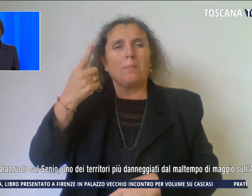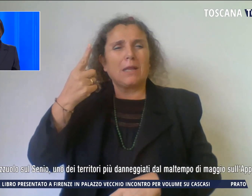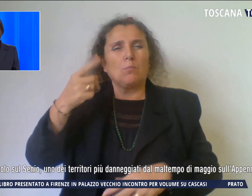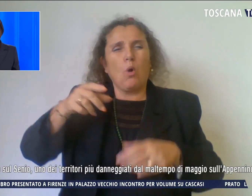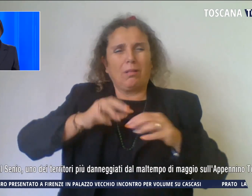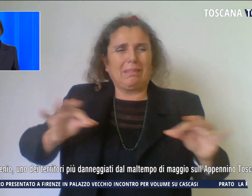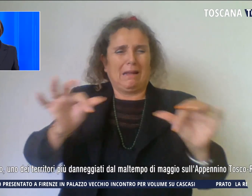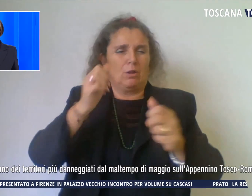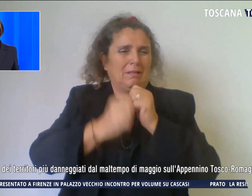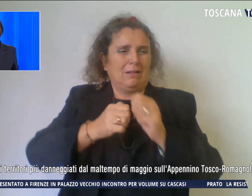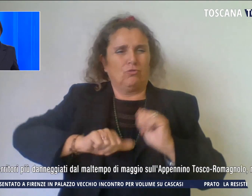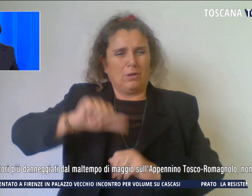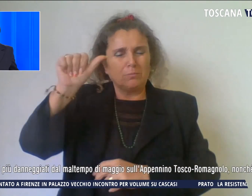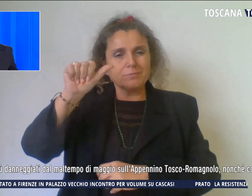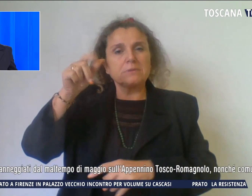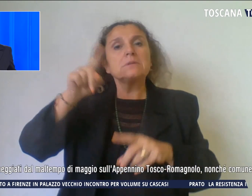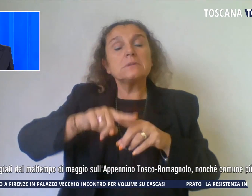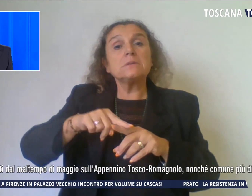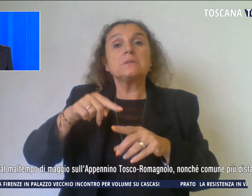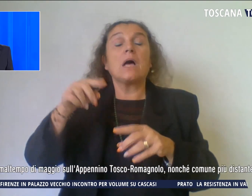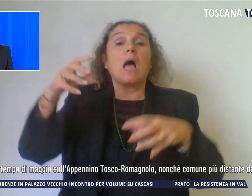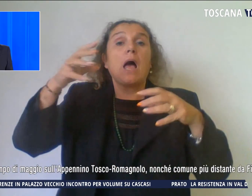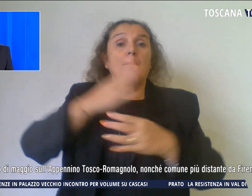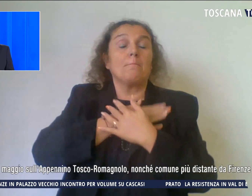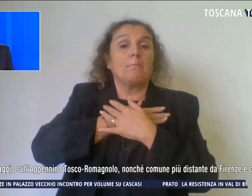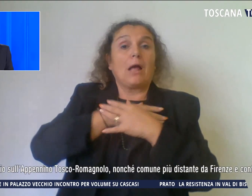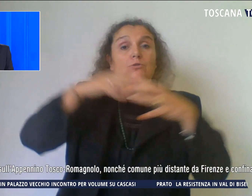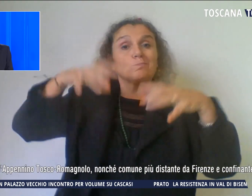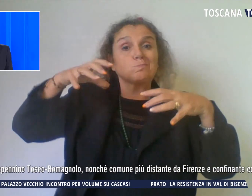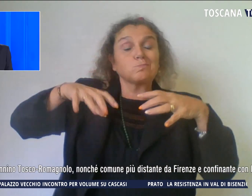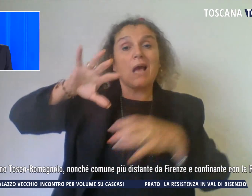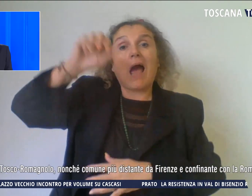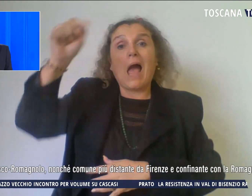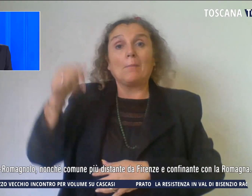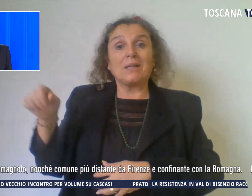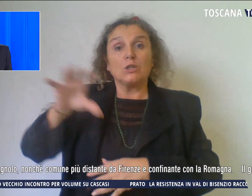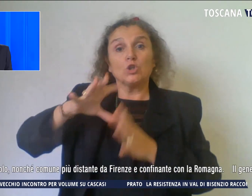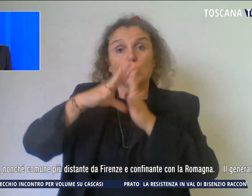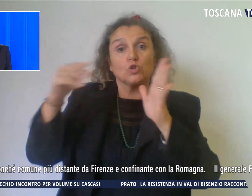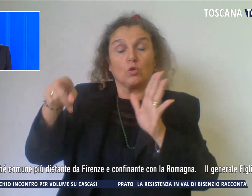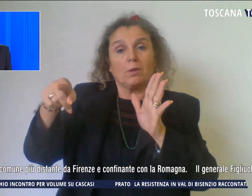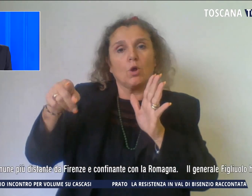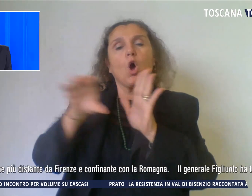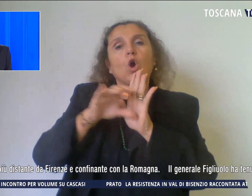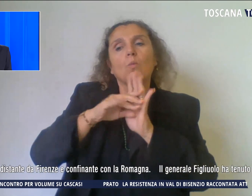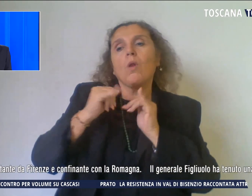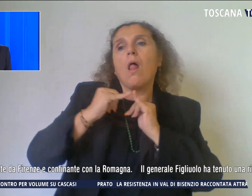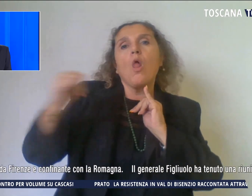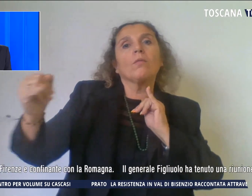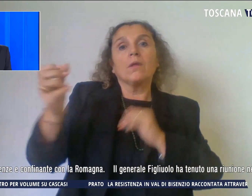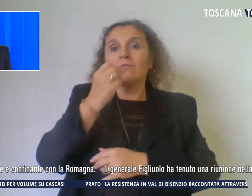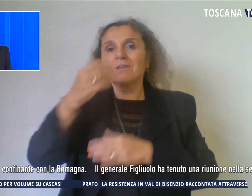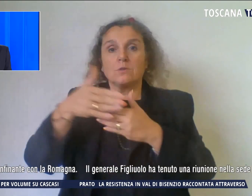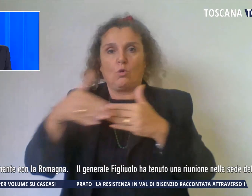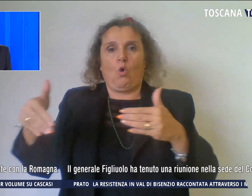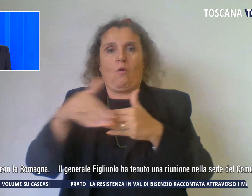maltempo di maggio sull'Appennino tosco romagnolo nonché comune più distante da Firenze e confinante con la